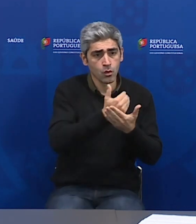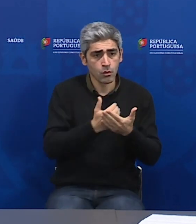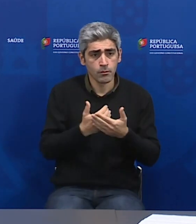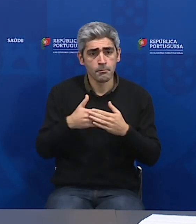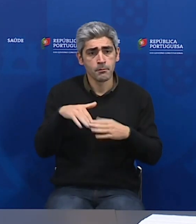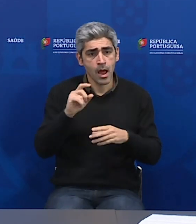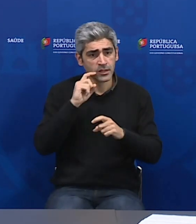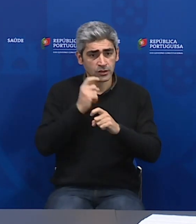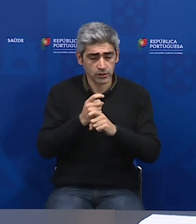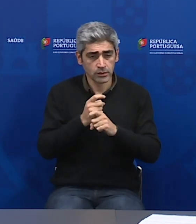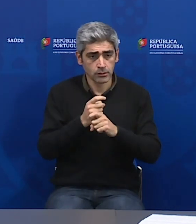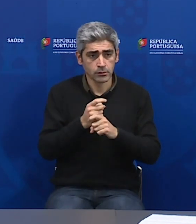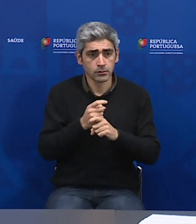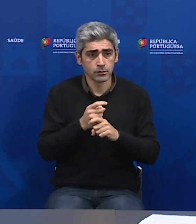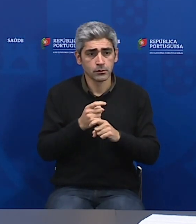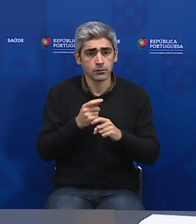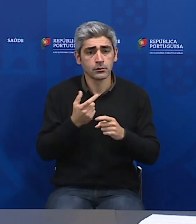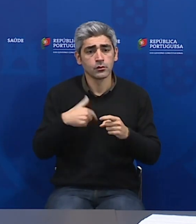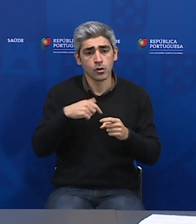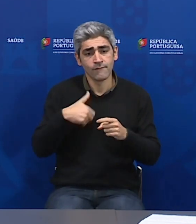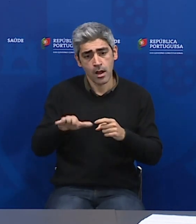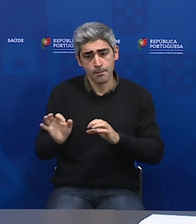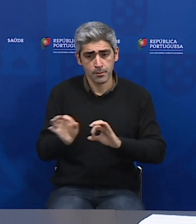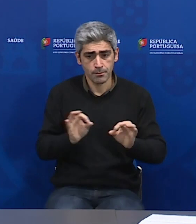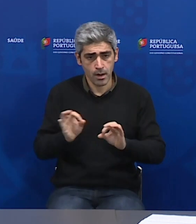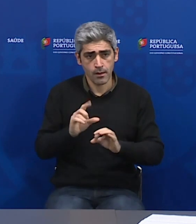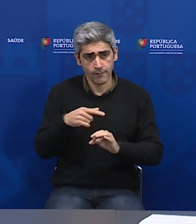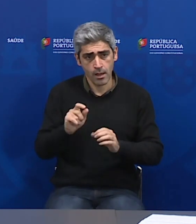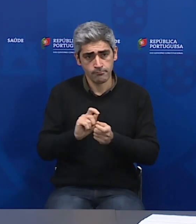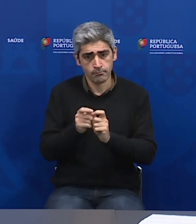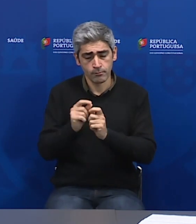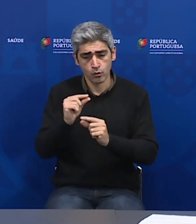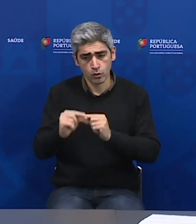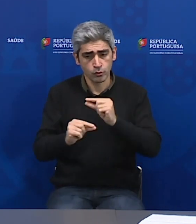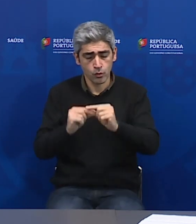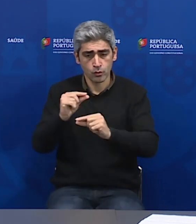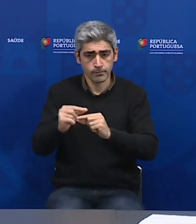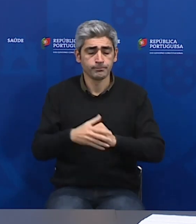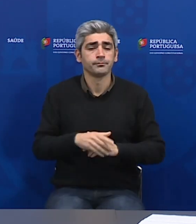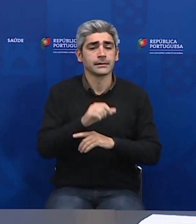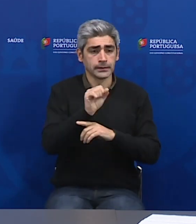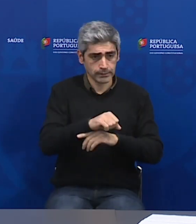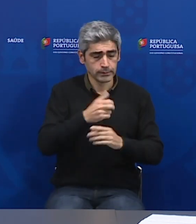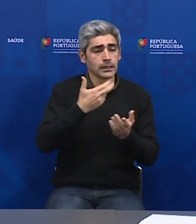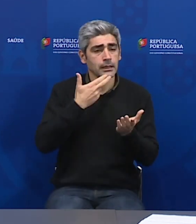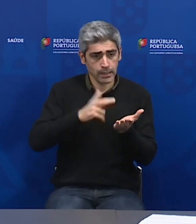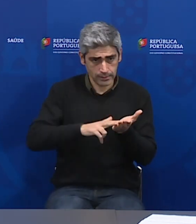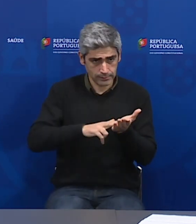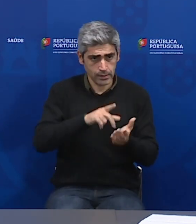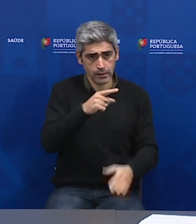muito mais exigente e para o qual nos vamos preparando também gradualmente. Sim, tem razão.